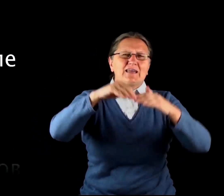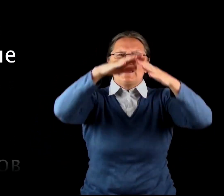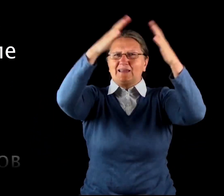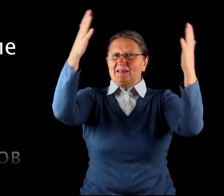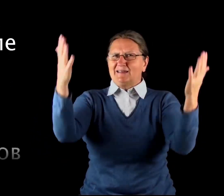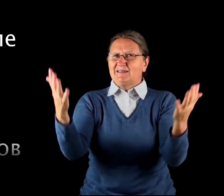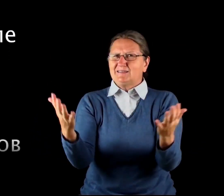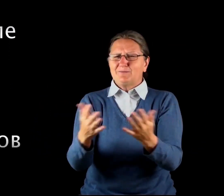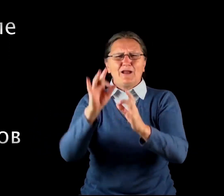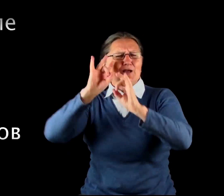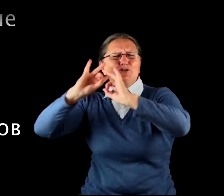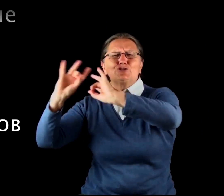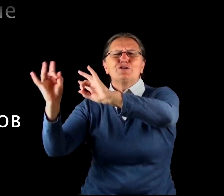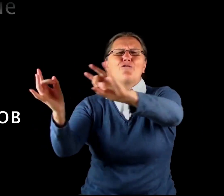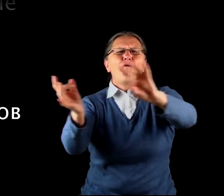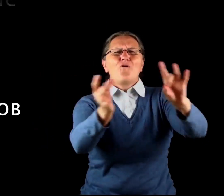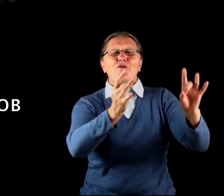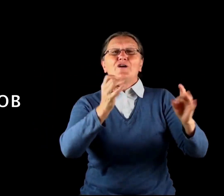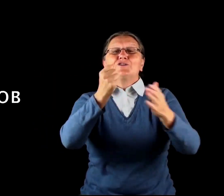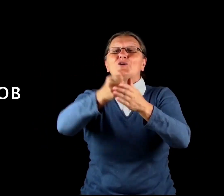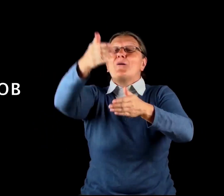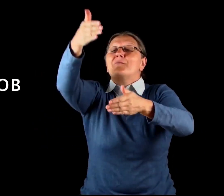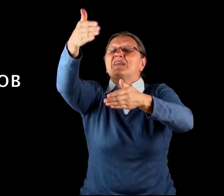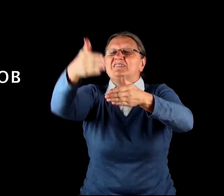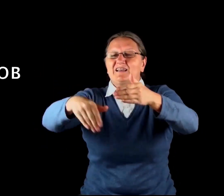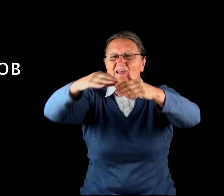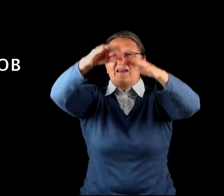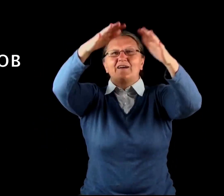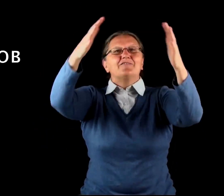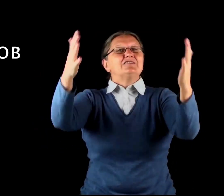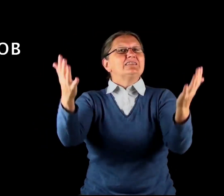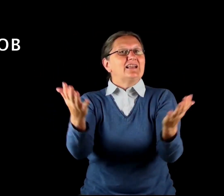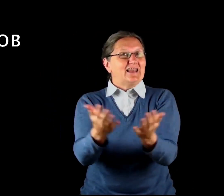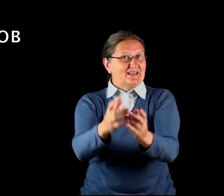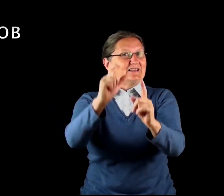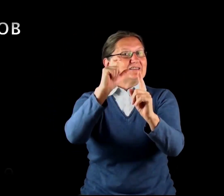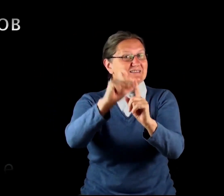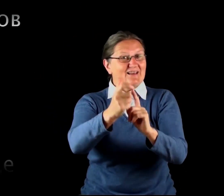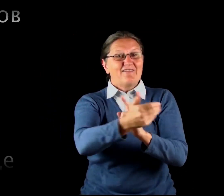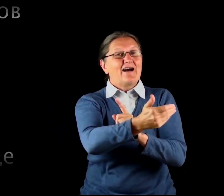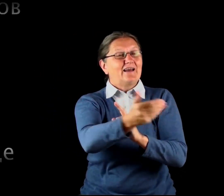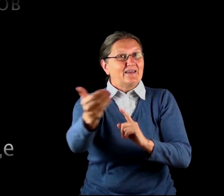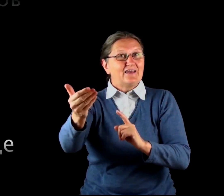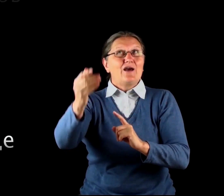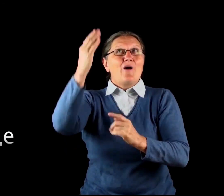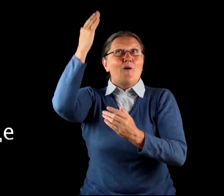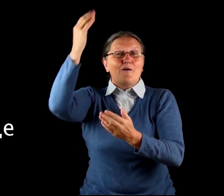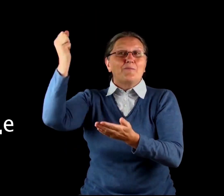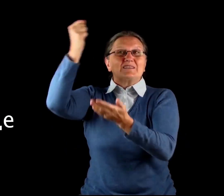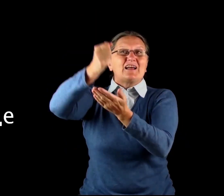земле проходит звук их, И до предела вселенной слова их. Он поставил в